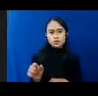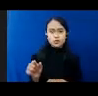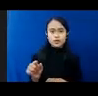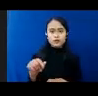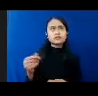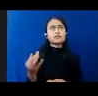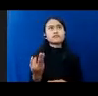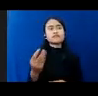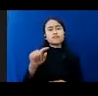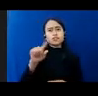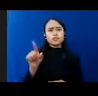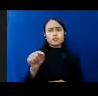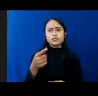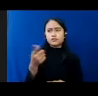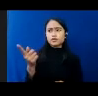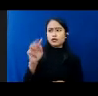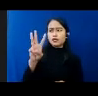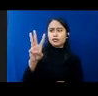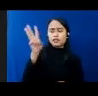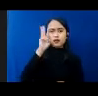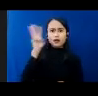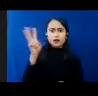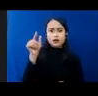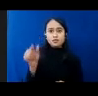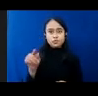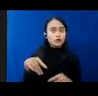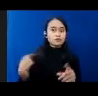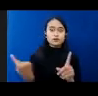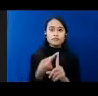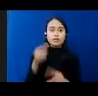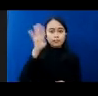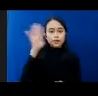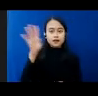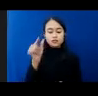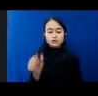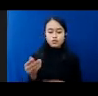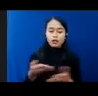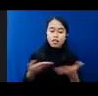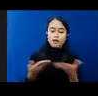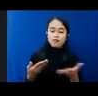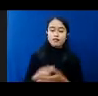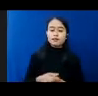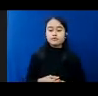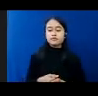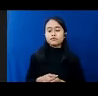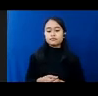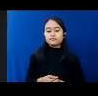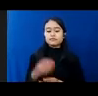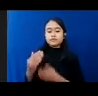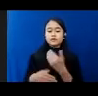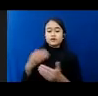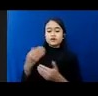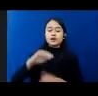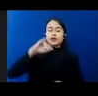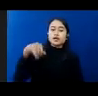Bulan Mereka Hampir 300 Orang Sampai 400 Orang Yang Dilayani Lalu Di Januari Masih Di